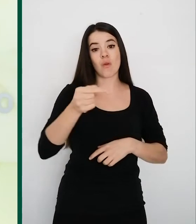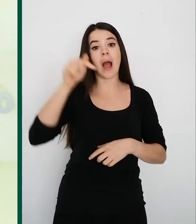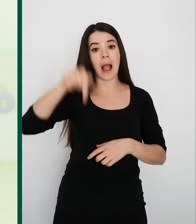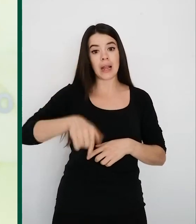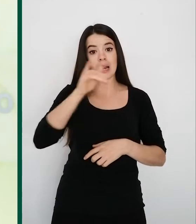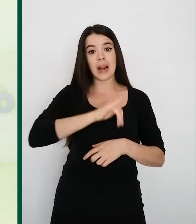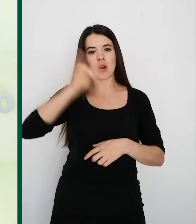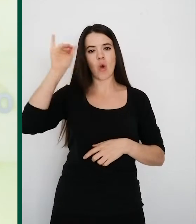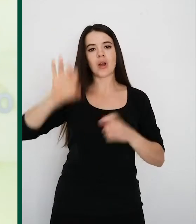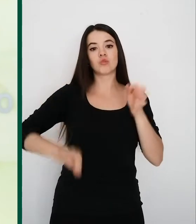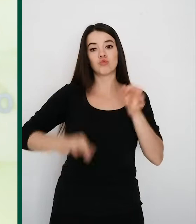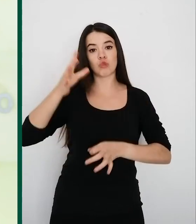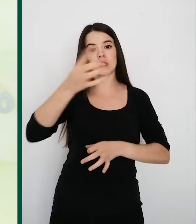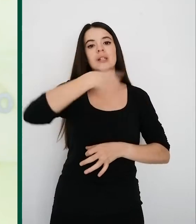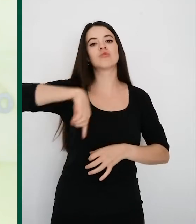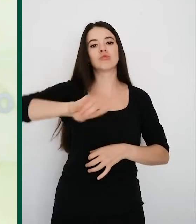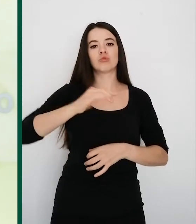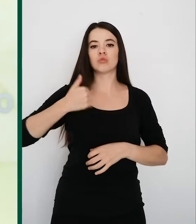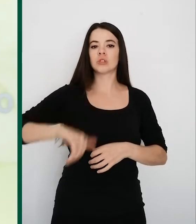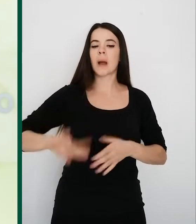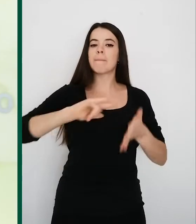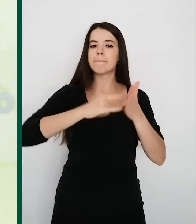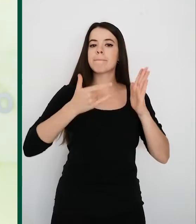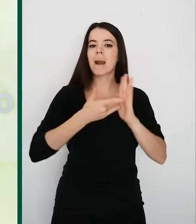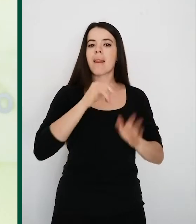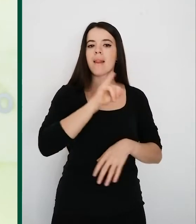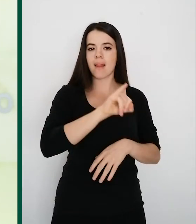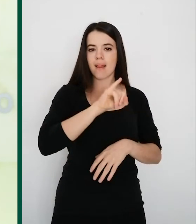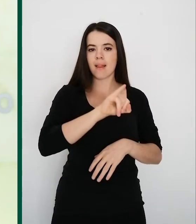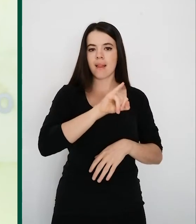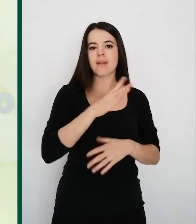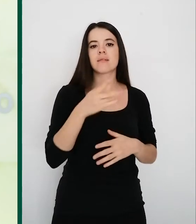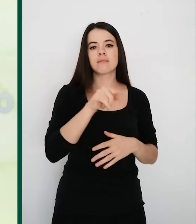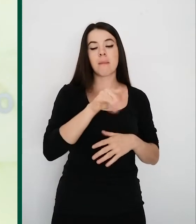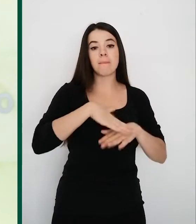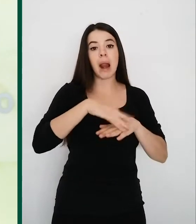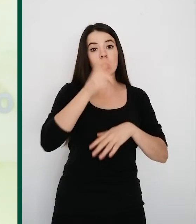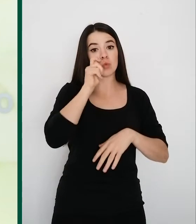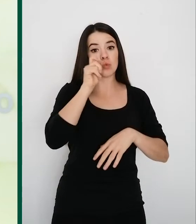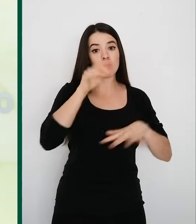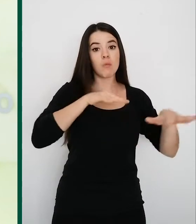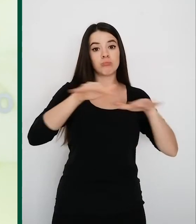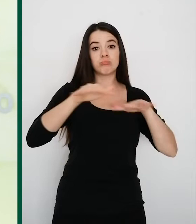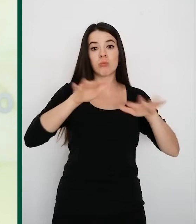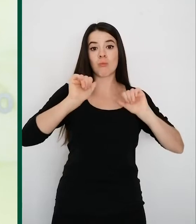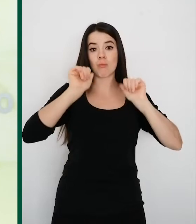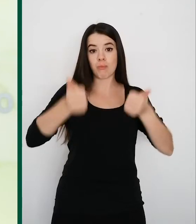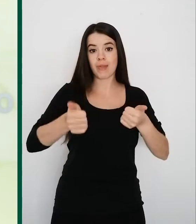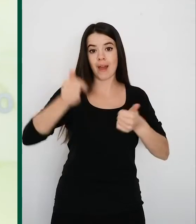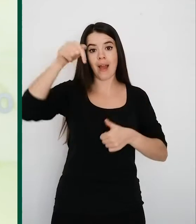Rioja afortunadamente ya contamos con un plan de reactivación del turismo que empezará primero dentro de nuestras fronteras